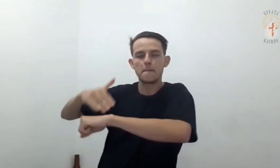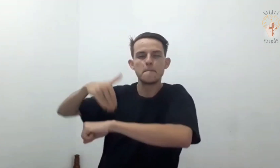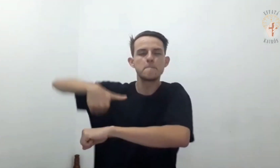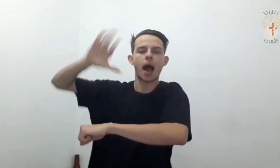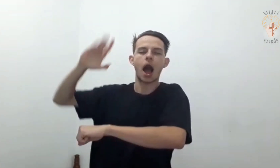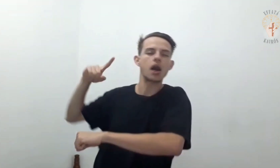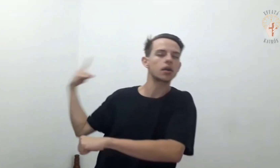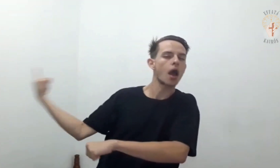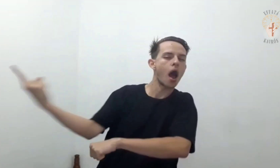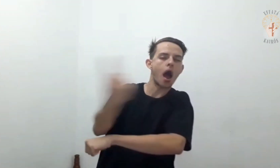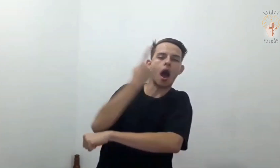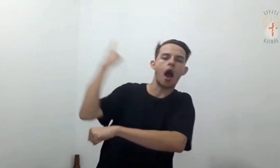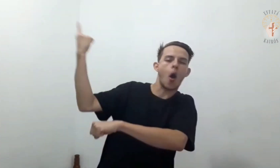muito alto